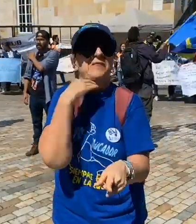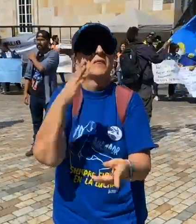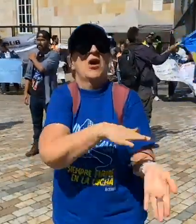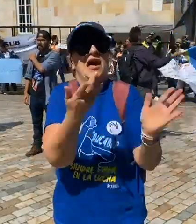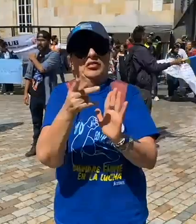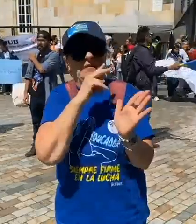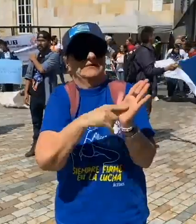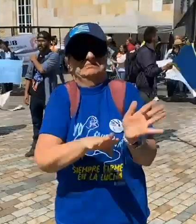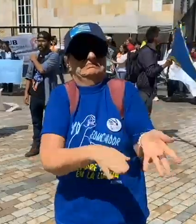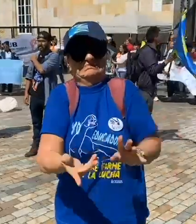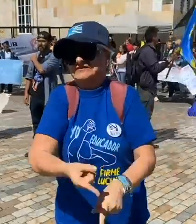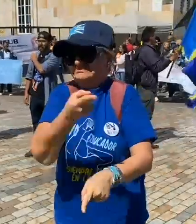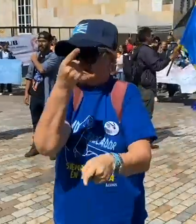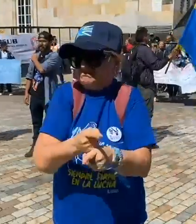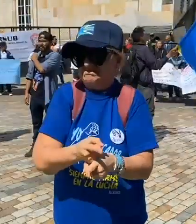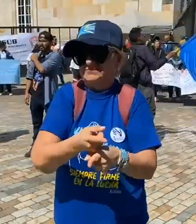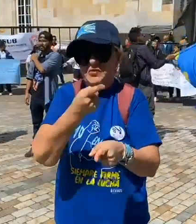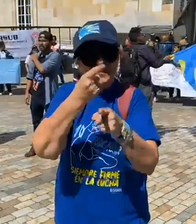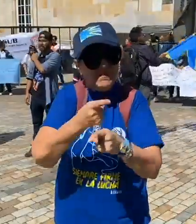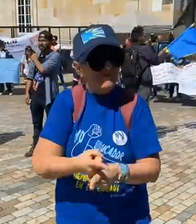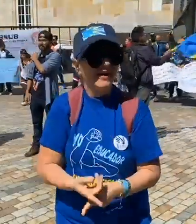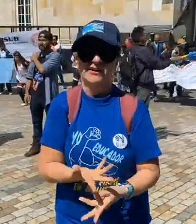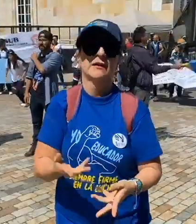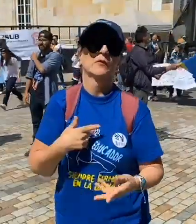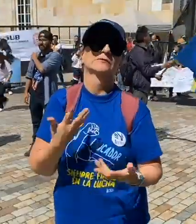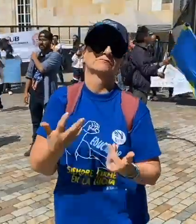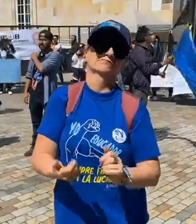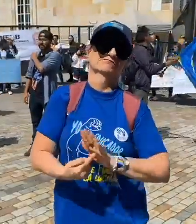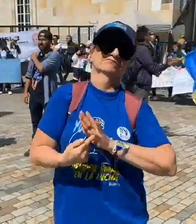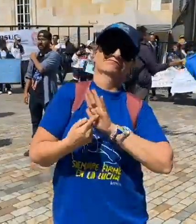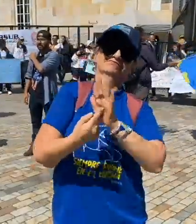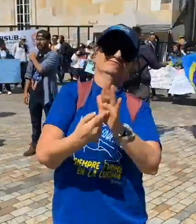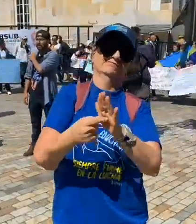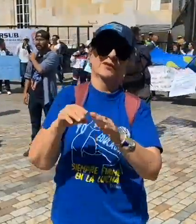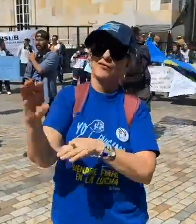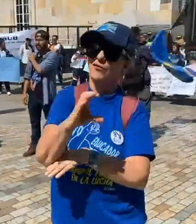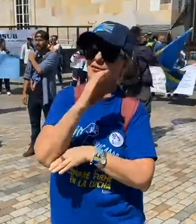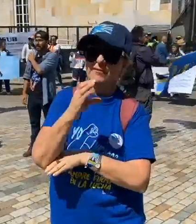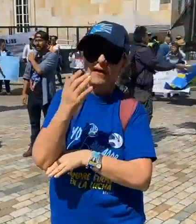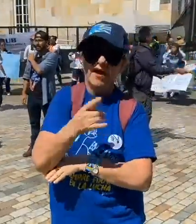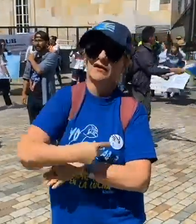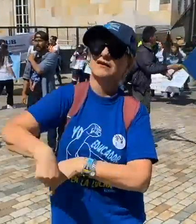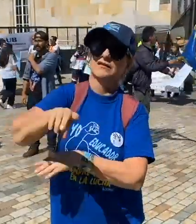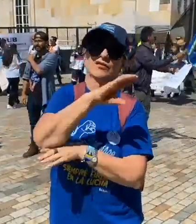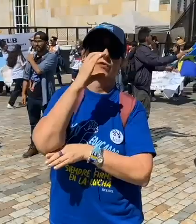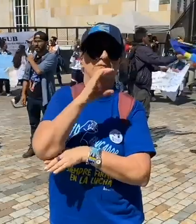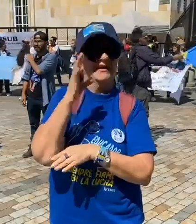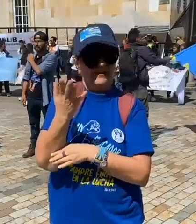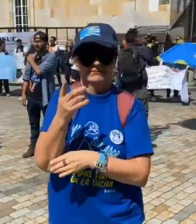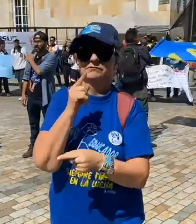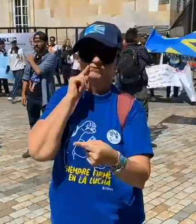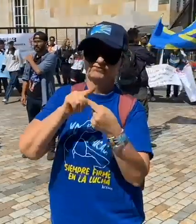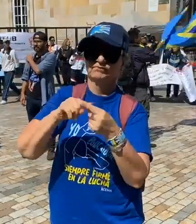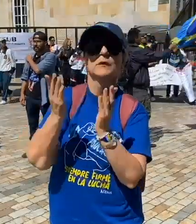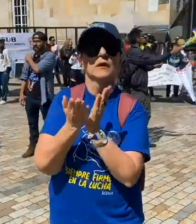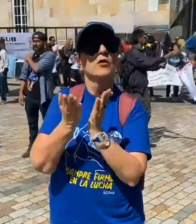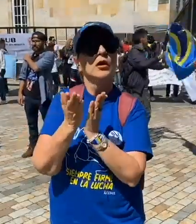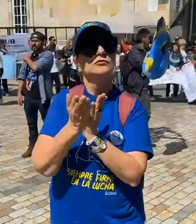No se está cumpliendo. Es por eso que queremos mostrarle a Colombia esta problemática enfocada a la educación de